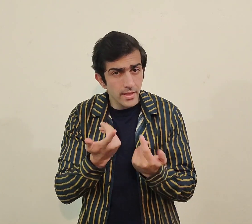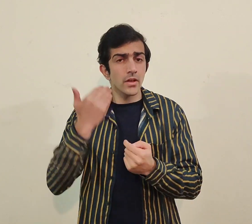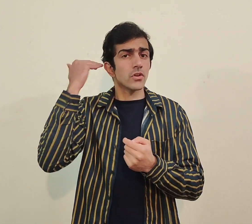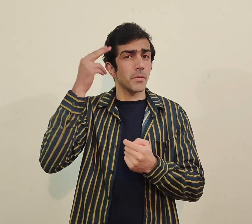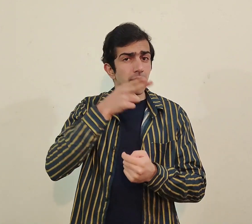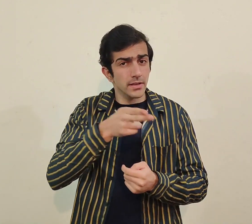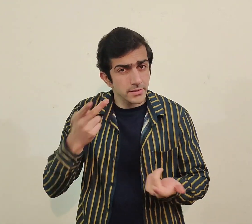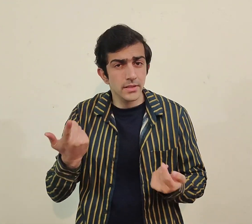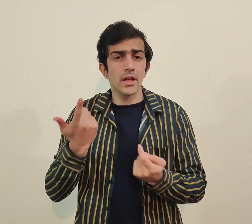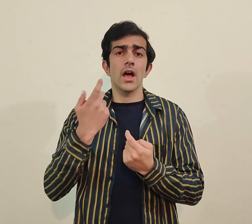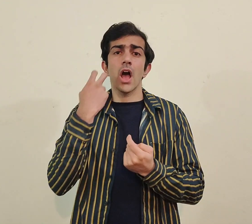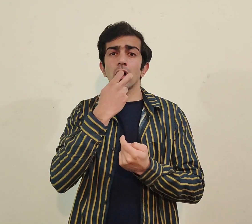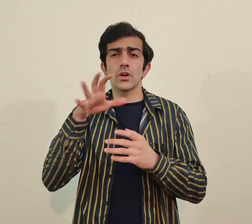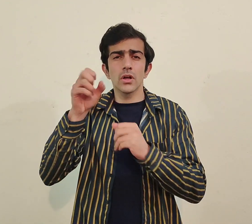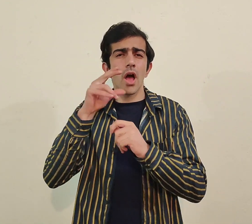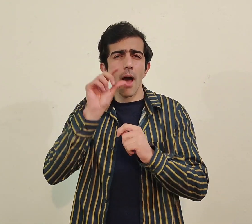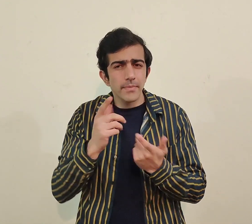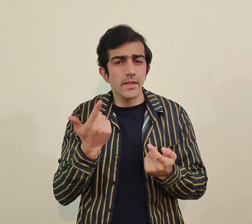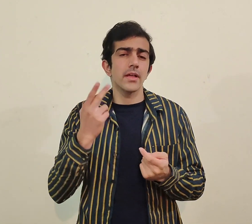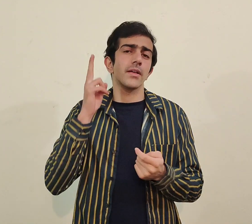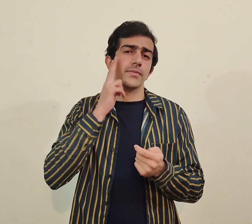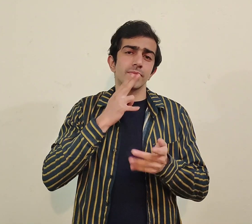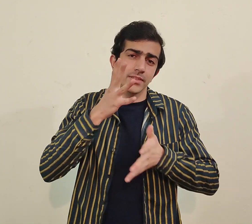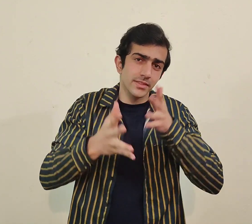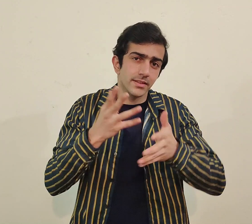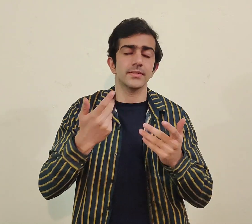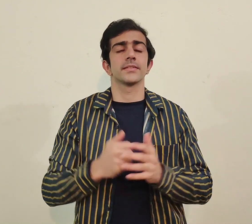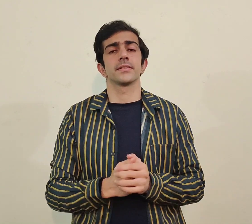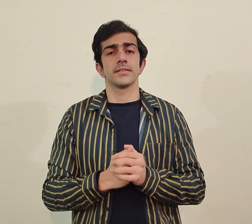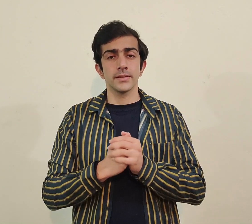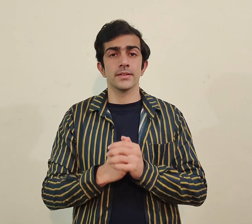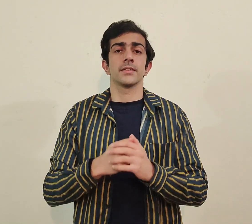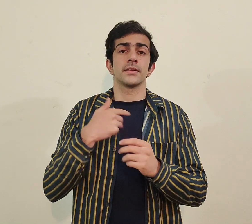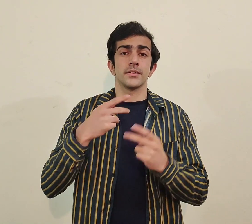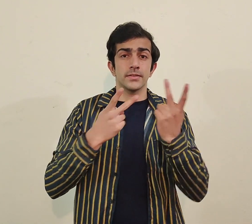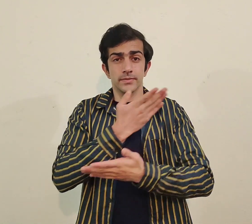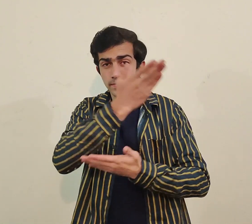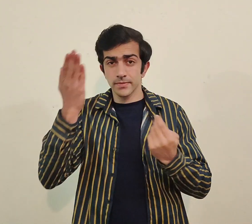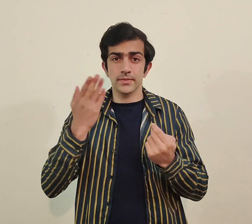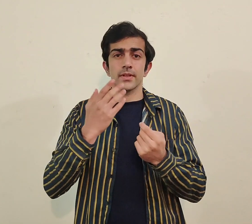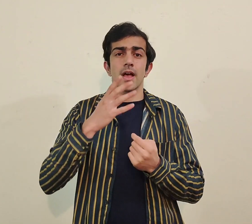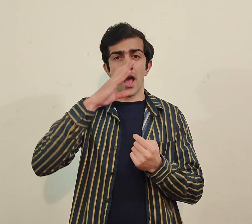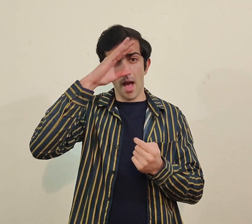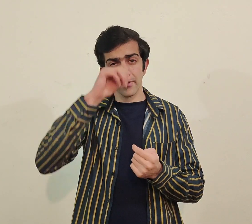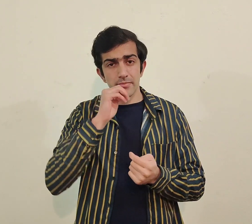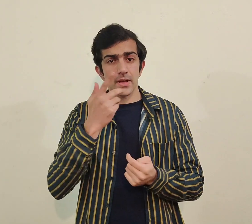ہیں جو کہ ڈیف ہیں ہارڈ آف ہیرنگ ہیں یا ان کو ہیرنگ سپیچ کا پرابلم ہے تو